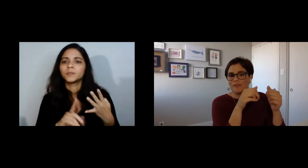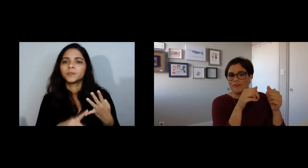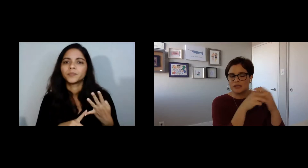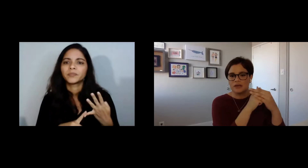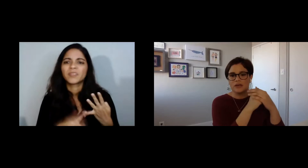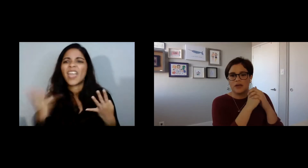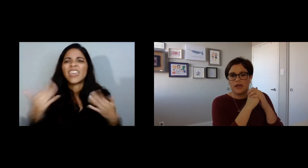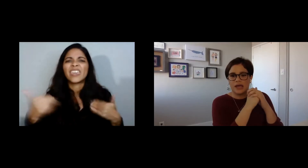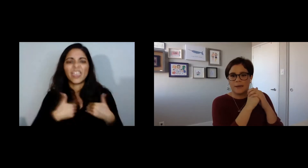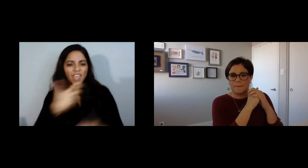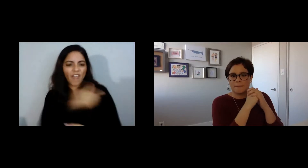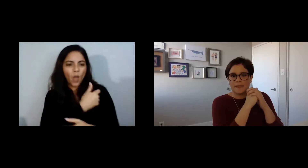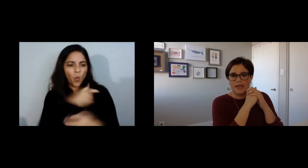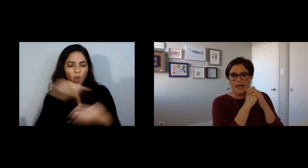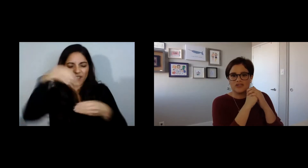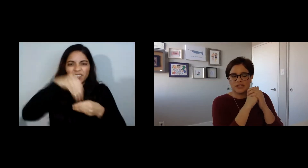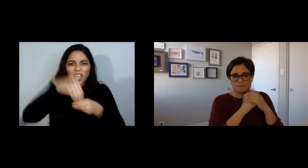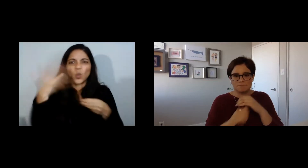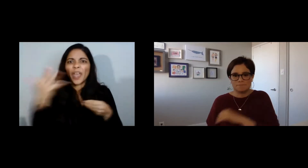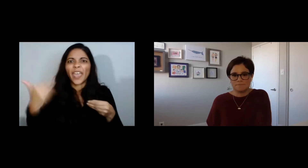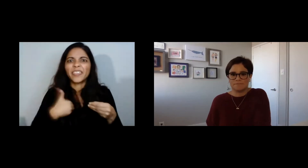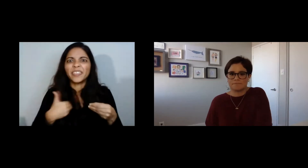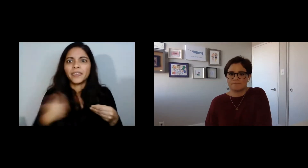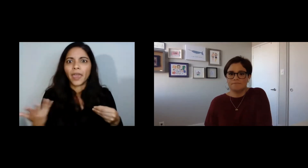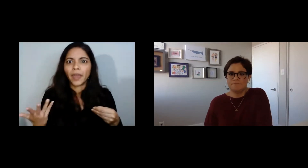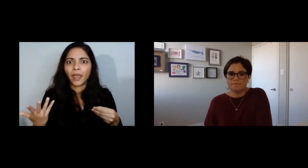compartir en el chat